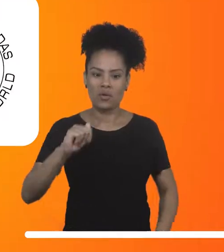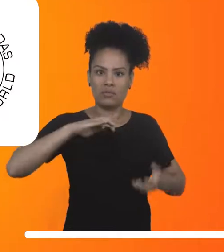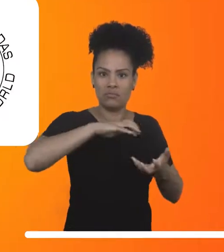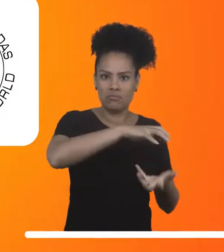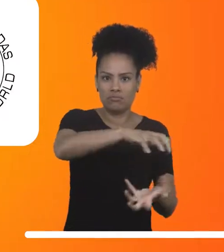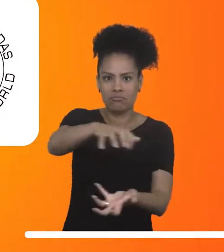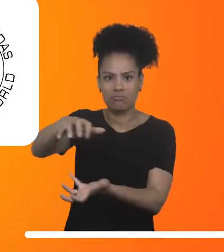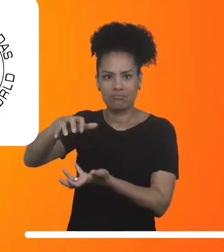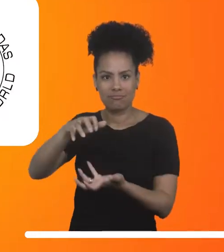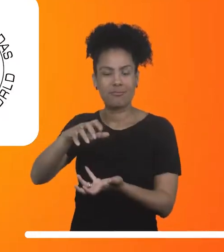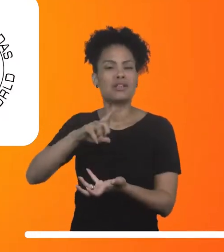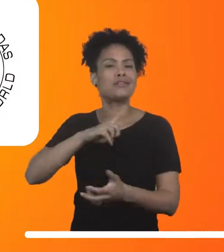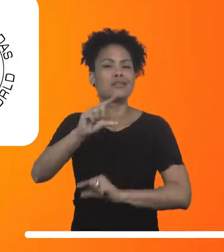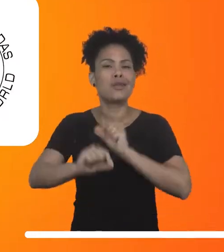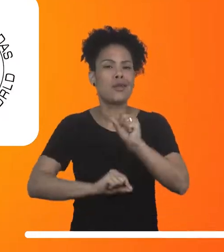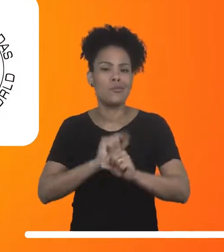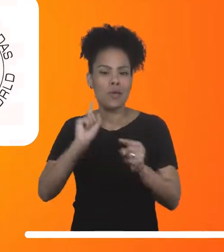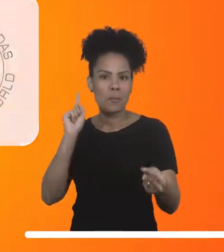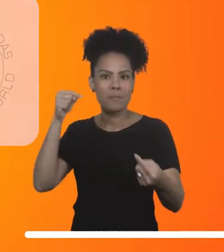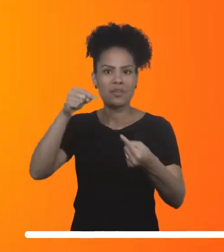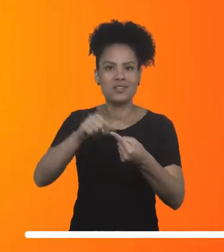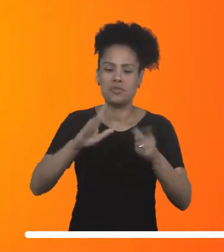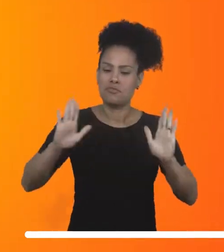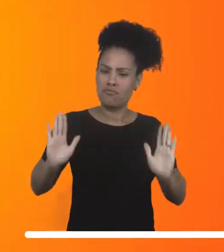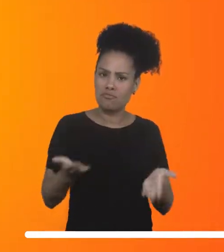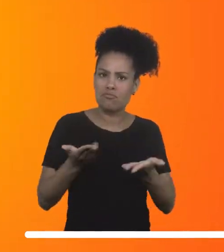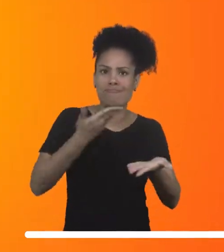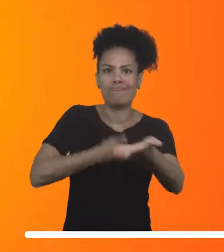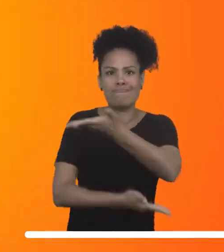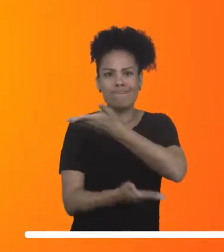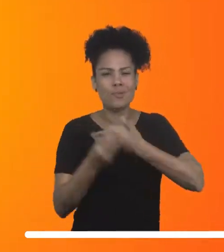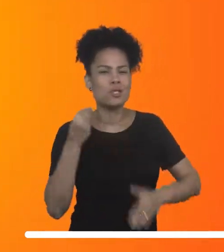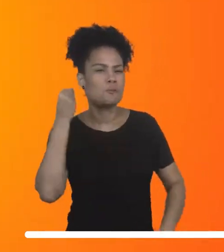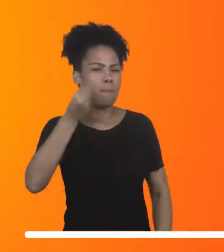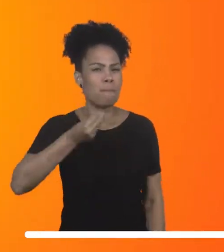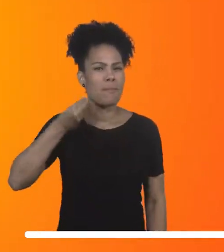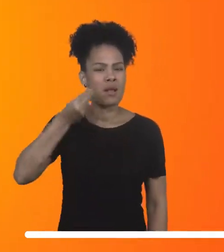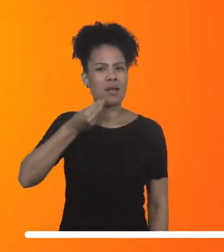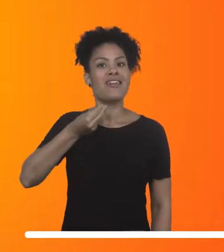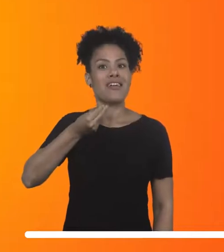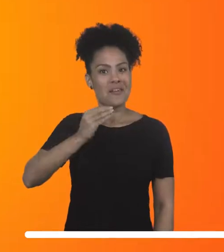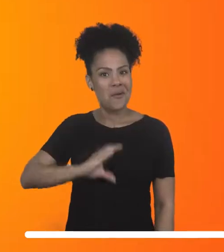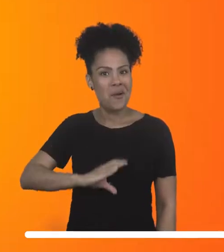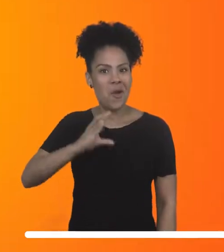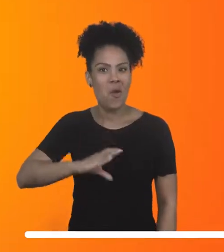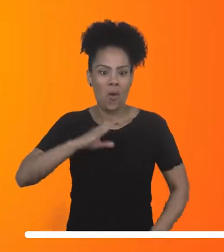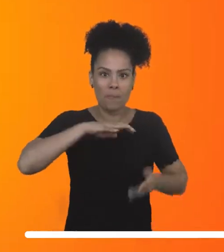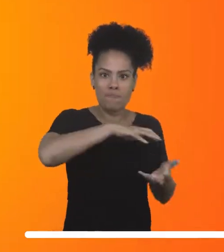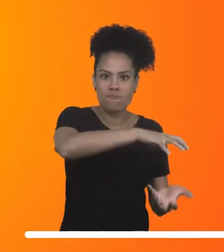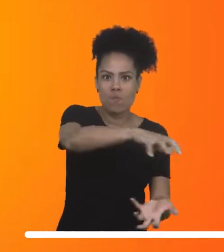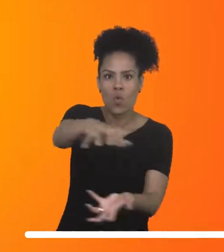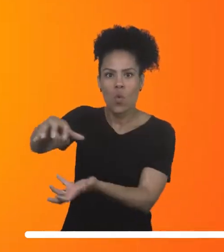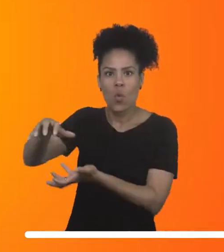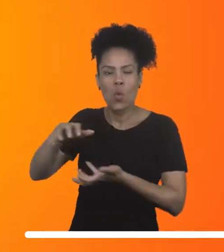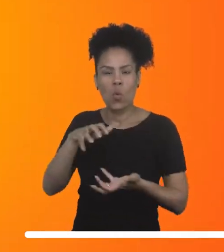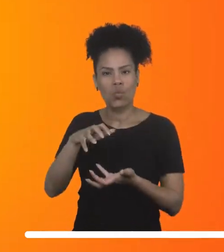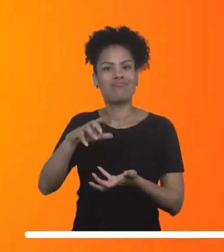tem como objetivo promover a troca de experiências de Kodas em todo o mundo. A ideia é que